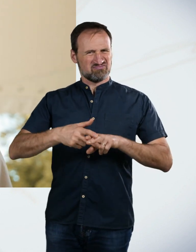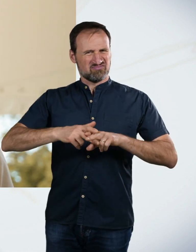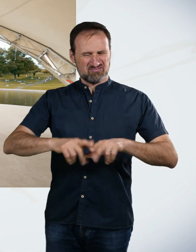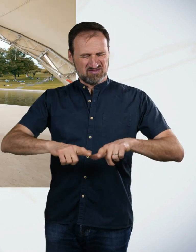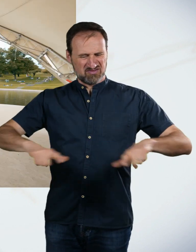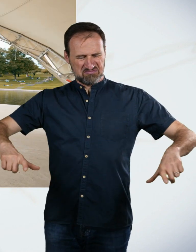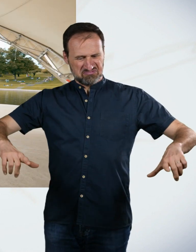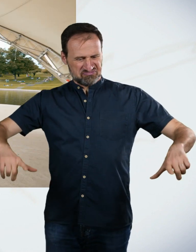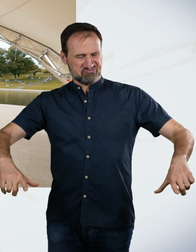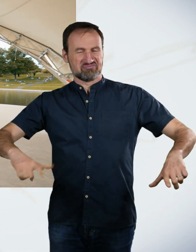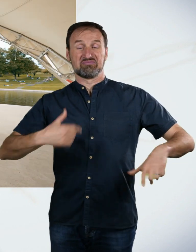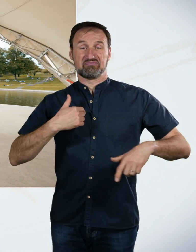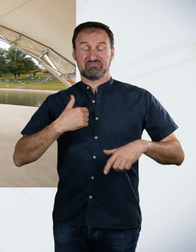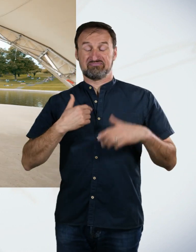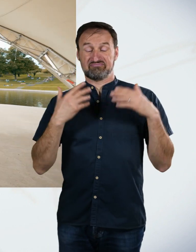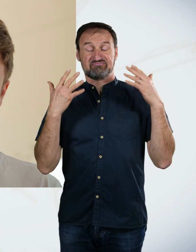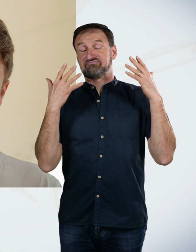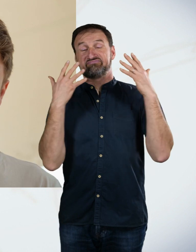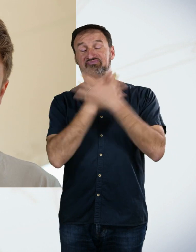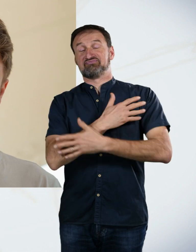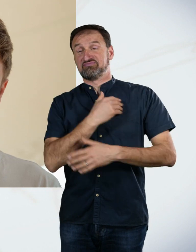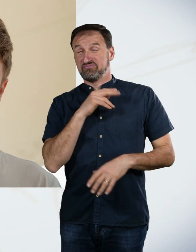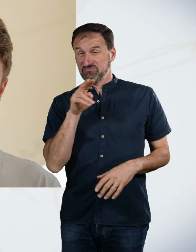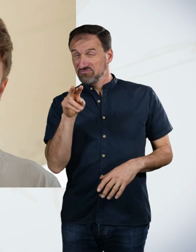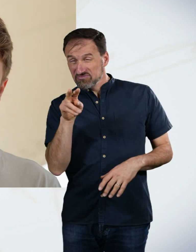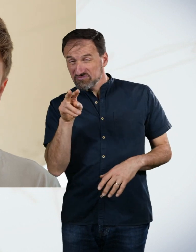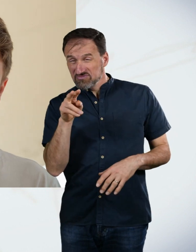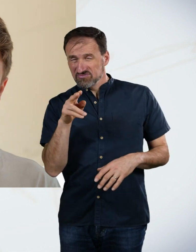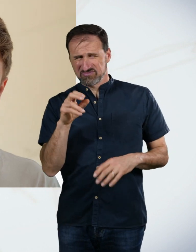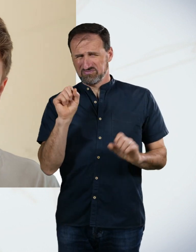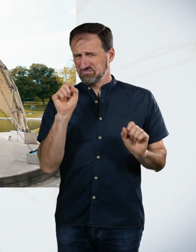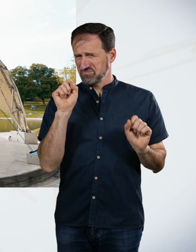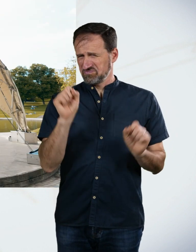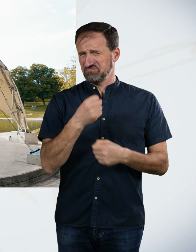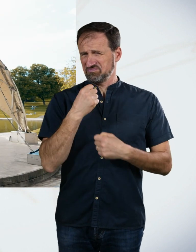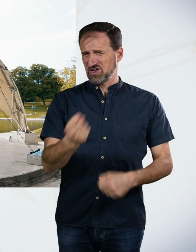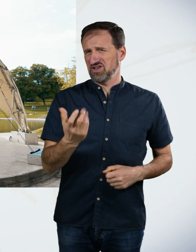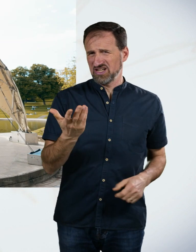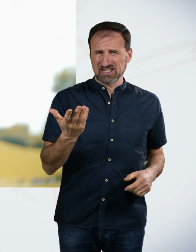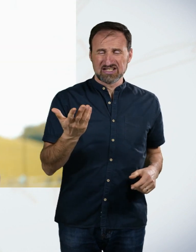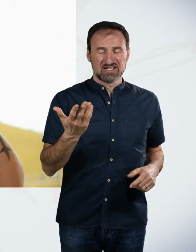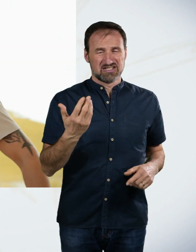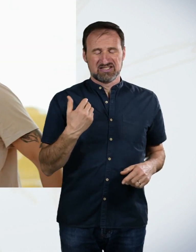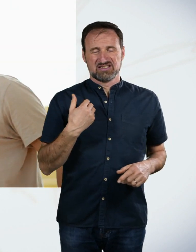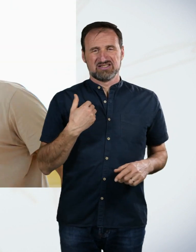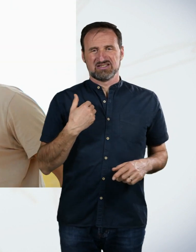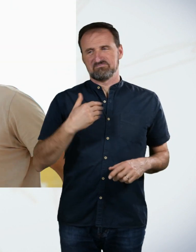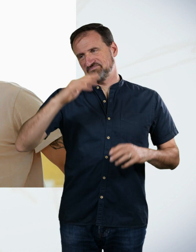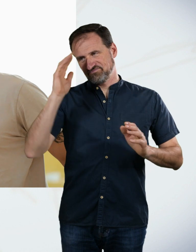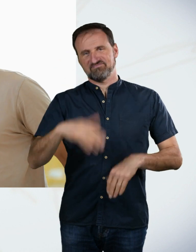ersten Blick a verwirrend und b auch wirklich unmöglich. Ich würde sagen, ich gehe genauso vor, wie es hier ist. Ich habe jetzt eigentlich überlegt, ich fange